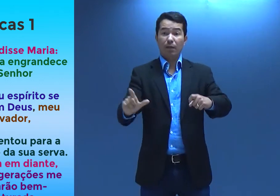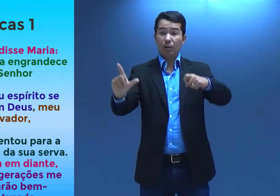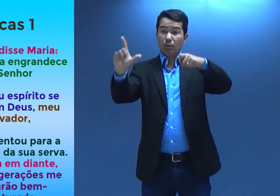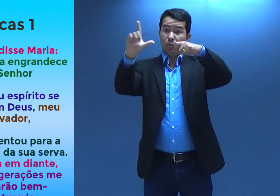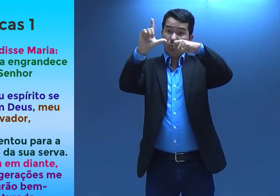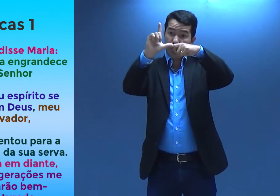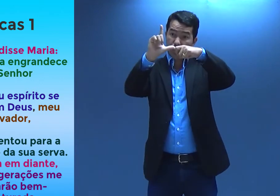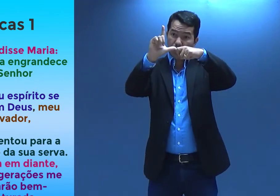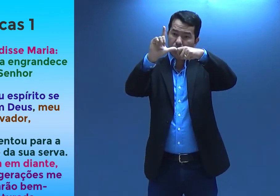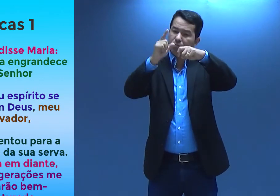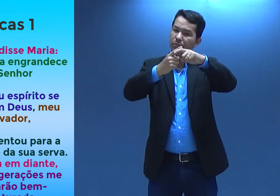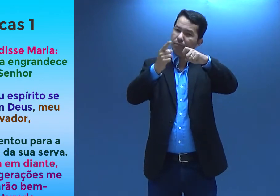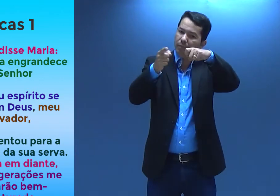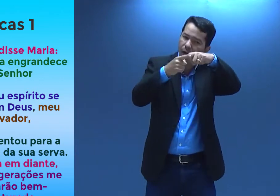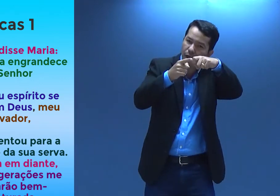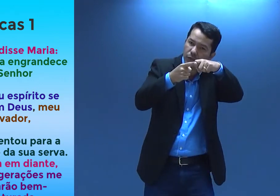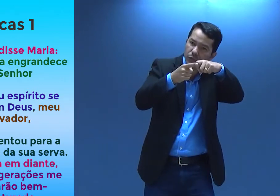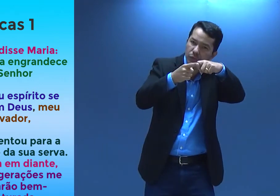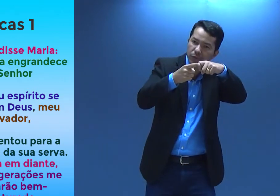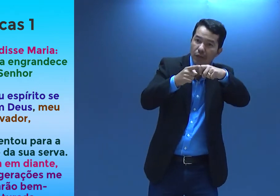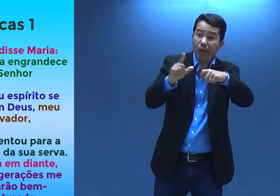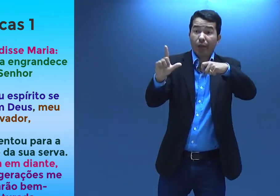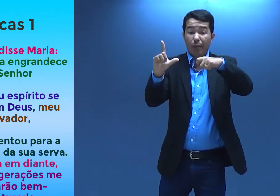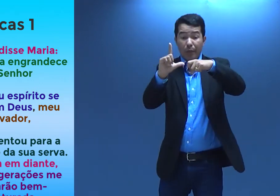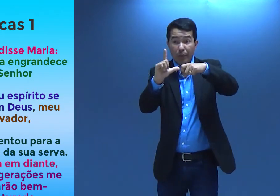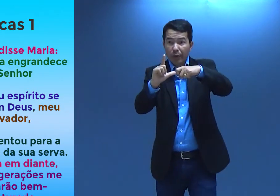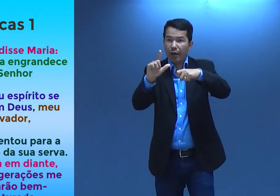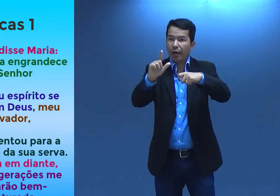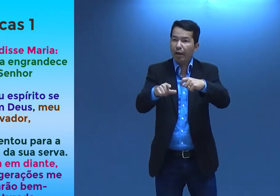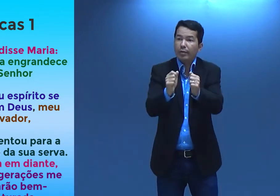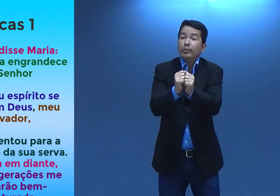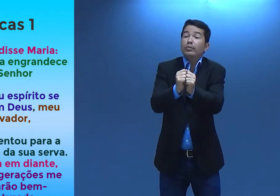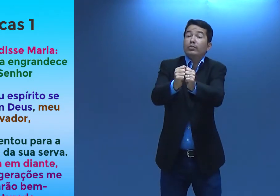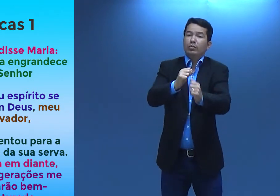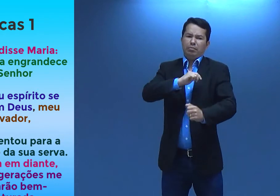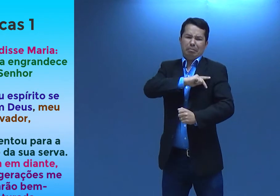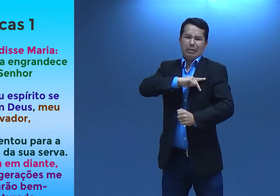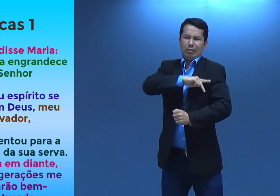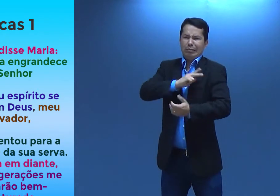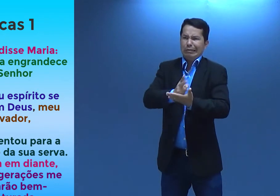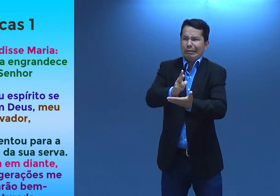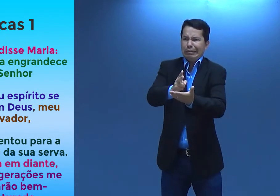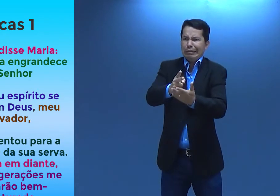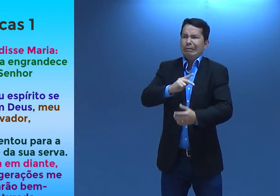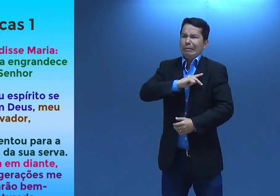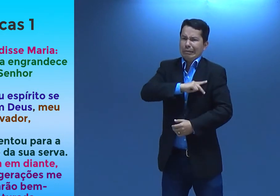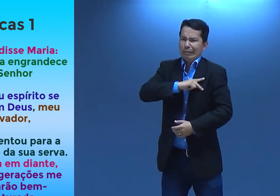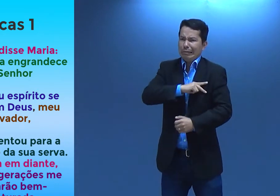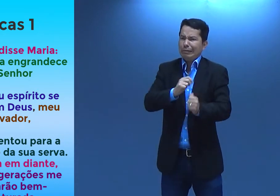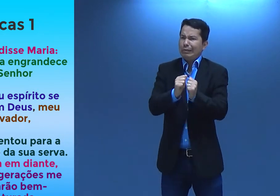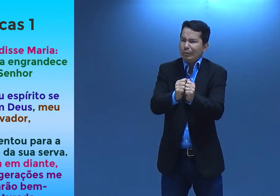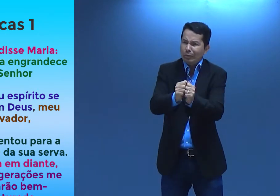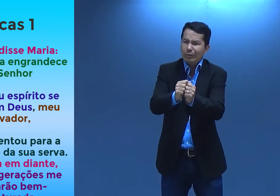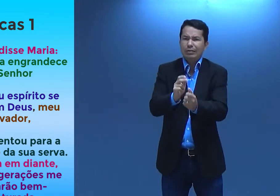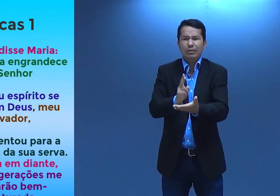Então, ó, o sinal era o Lucas, porque ele era um médico. Então, Lucas, ele sempre tava junto com o Paulo, né?